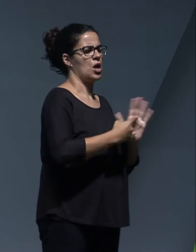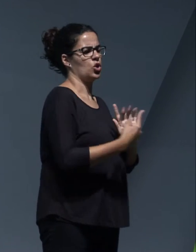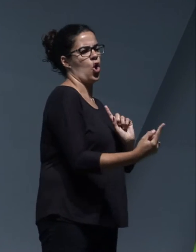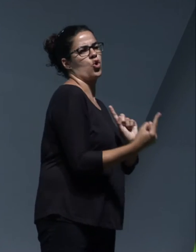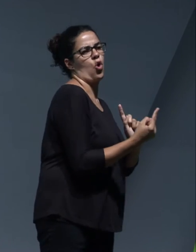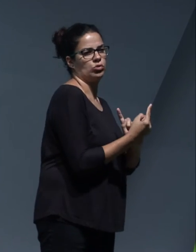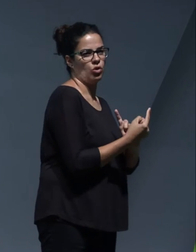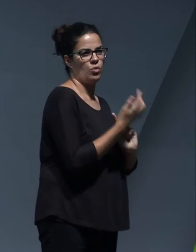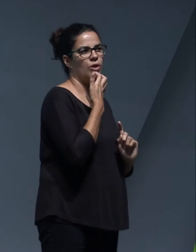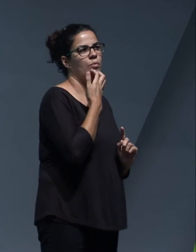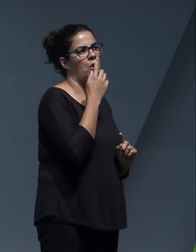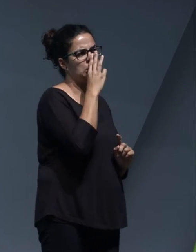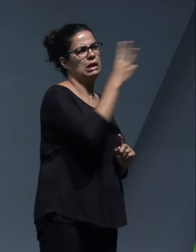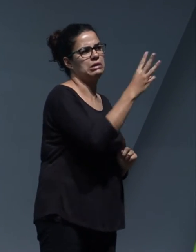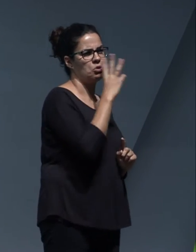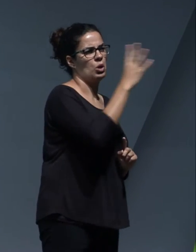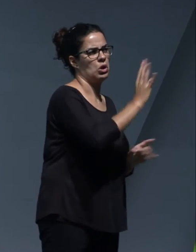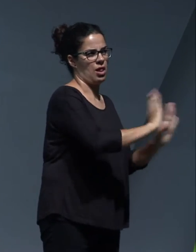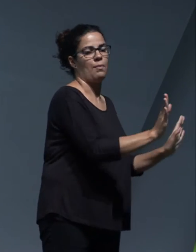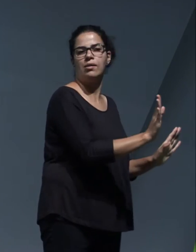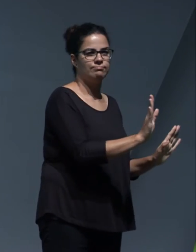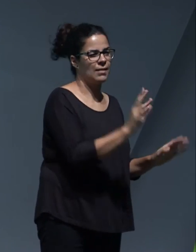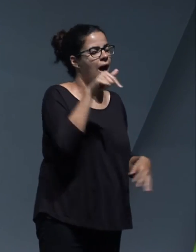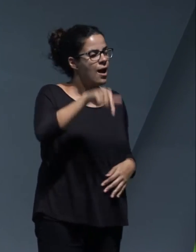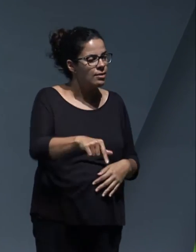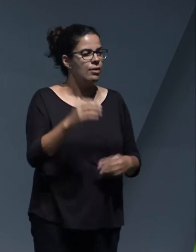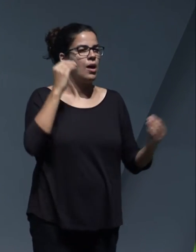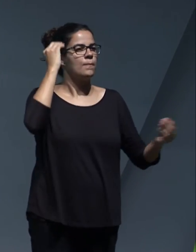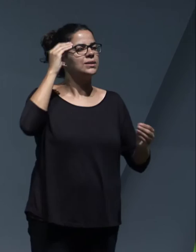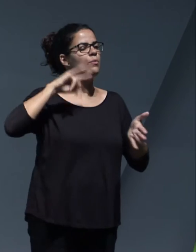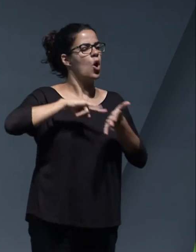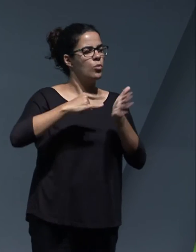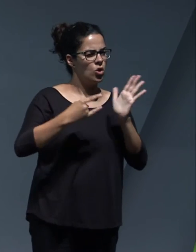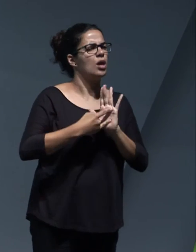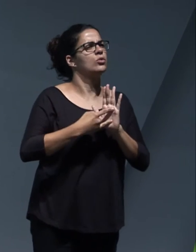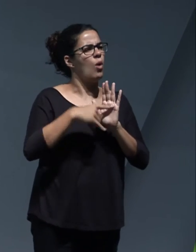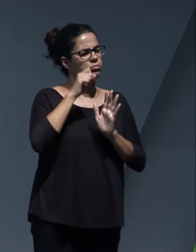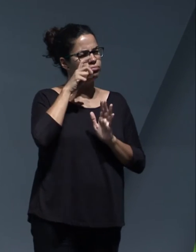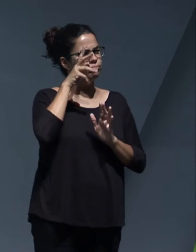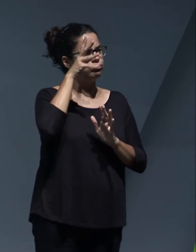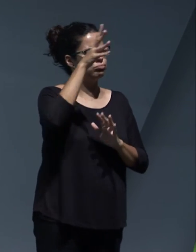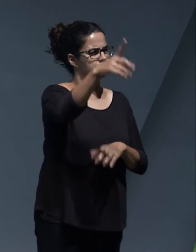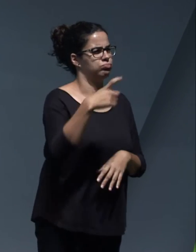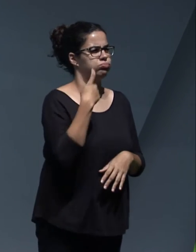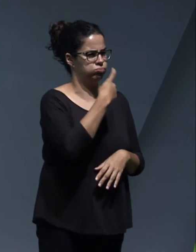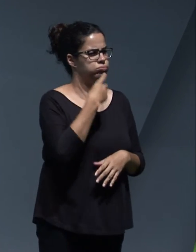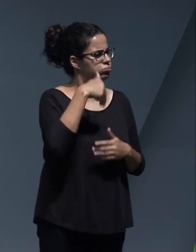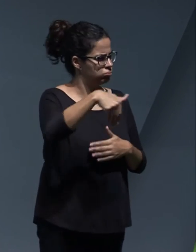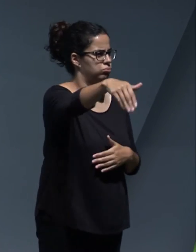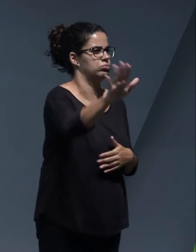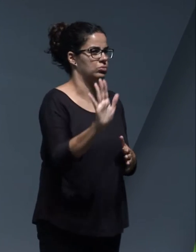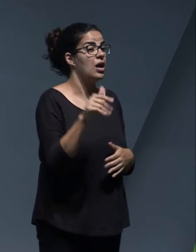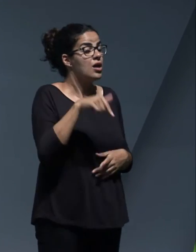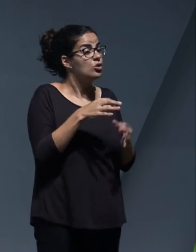van de 3 a 4 años. No, lo que aquí se está diseñando es algo que va, que perdura en el tiempo. Y la suerte que tenemos en este